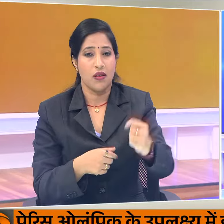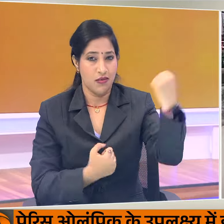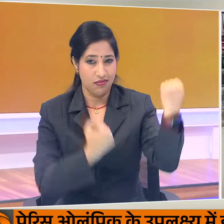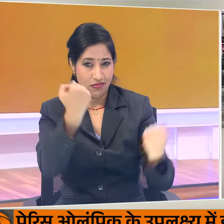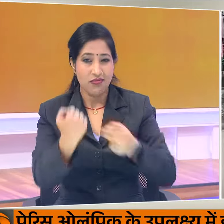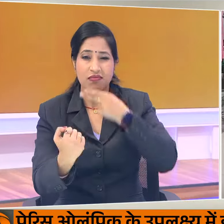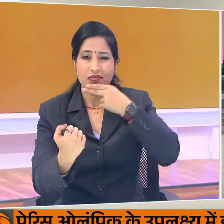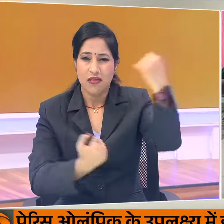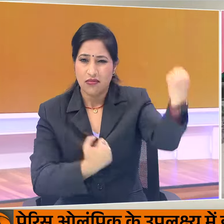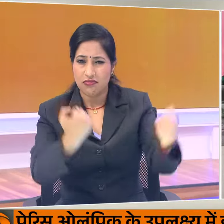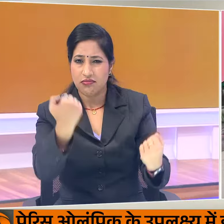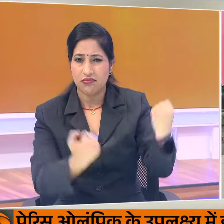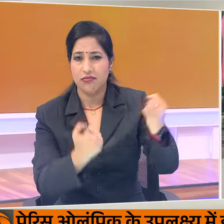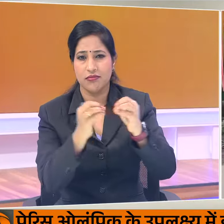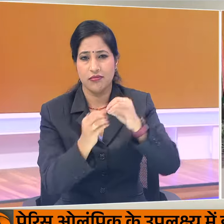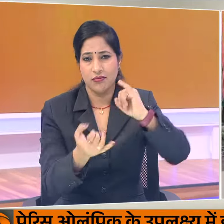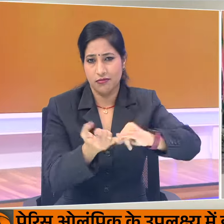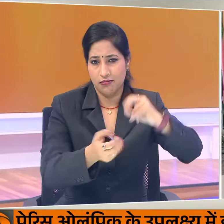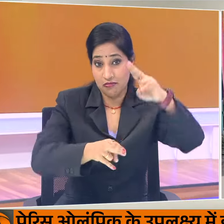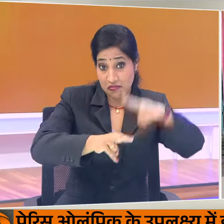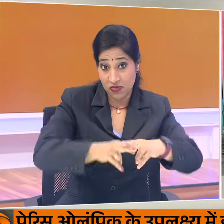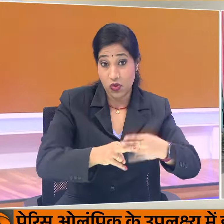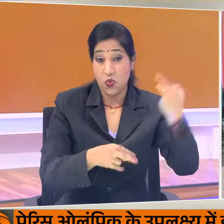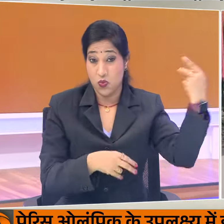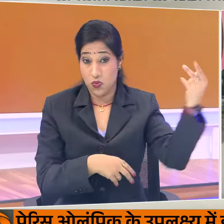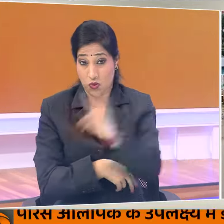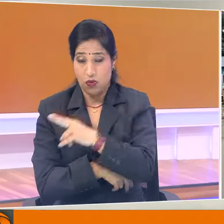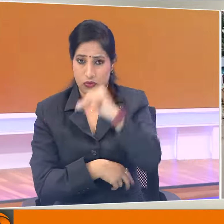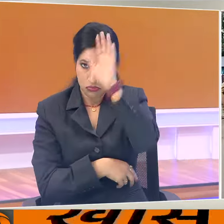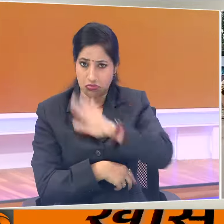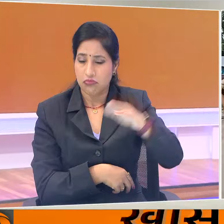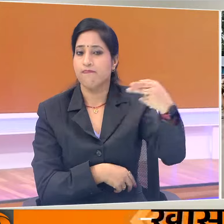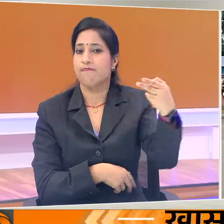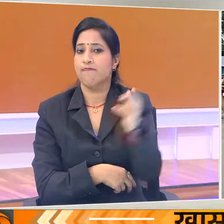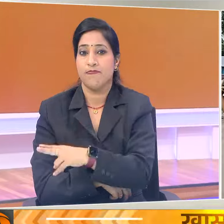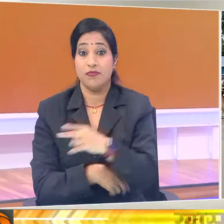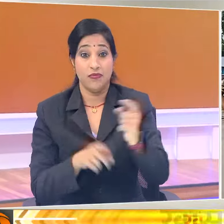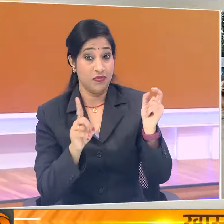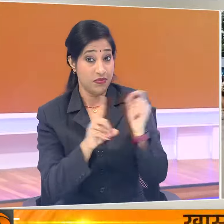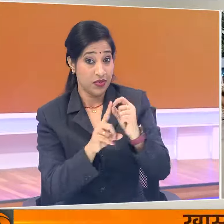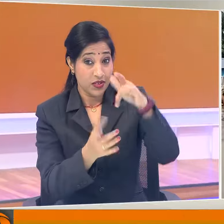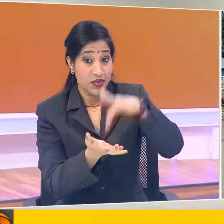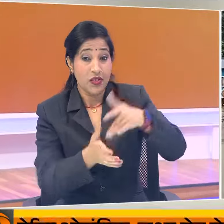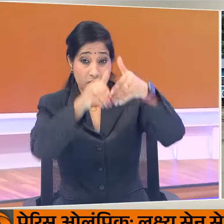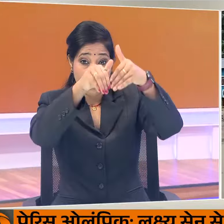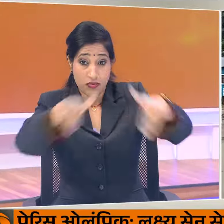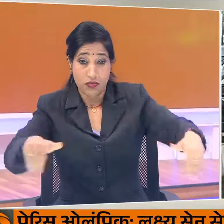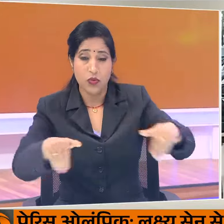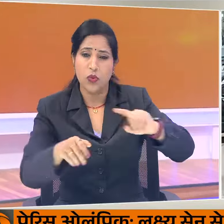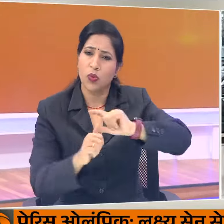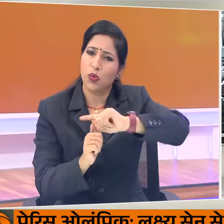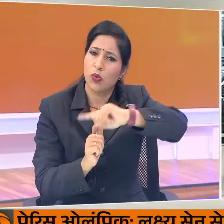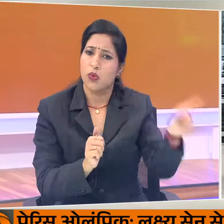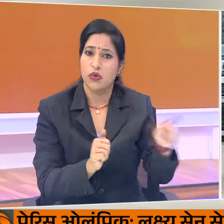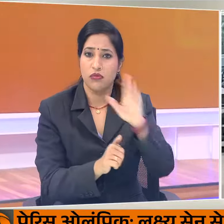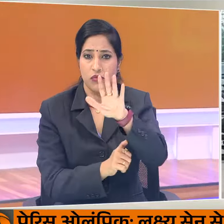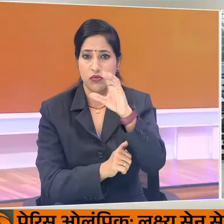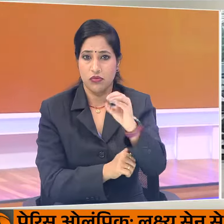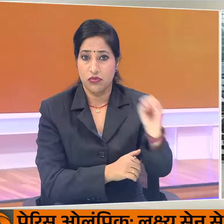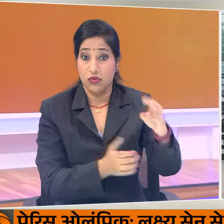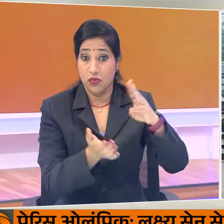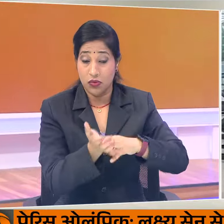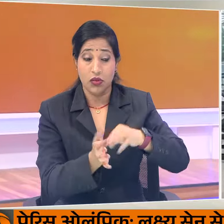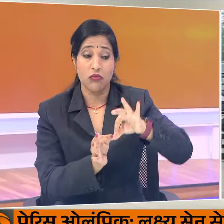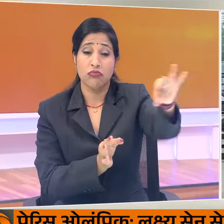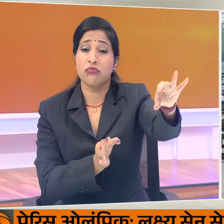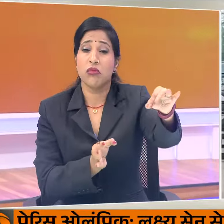चालकों को बियसेफ ने वापस भारत बुला लिये हैं। पेट्रापोल सीमा पर सभी को 500 मीटर दूर